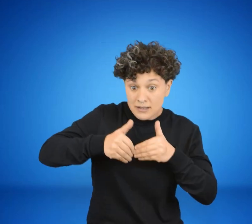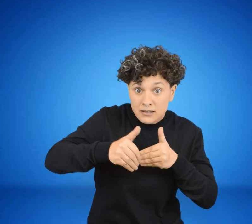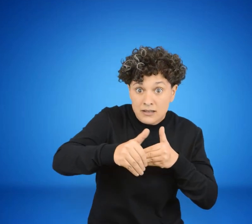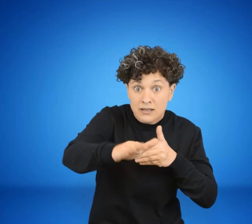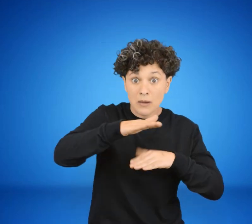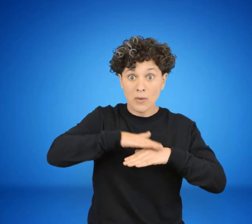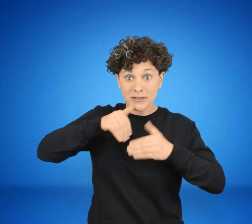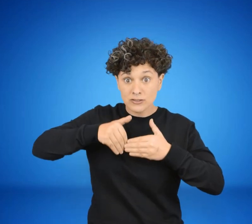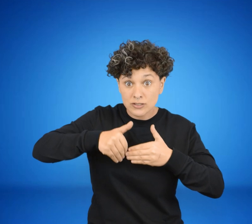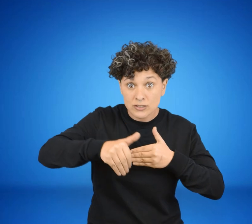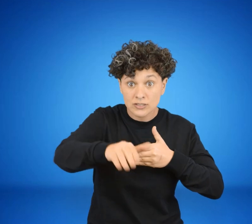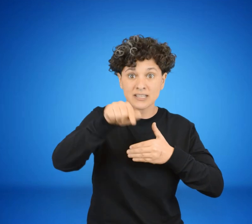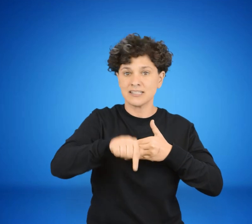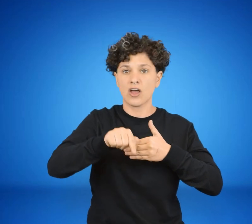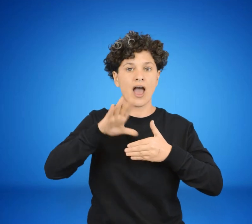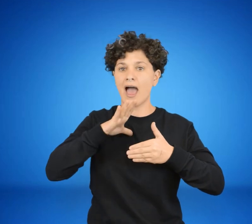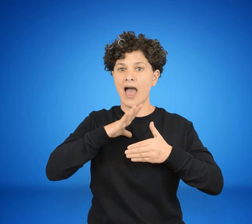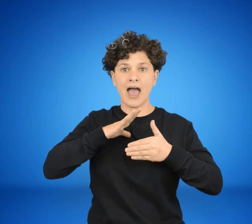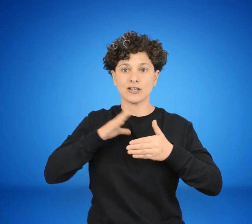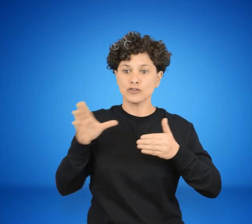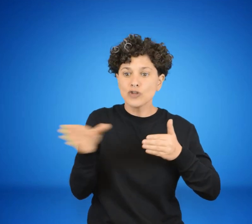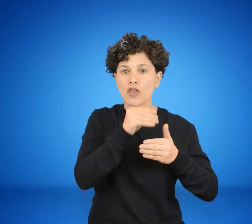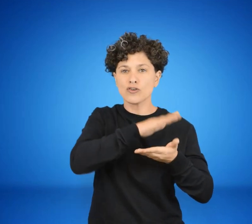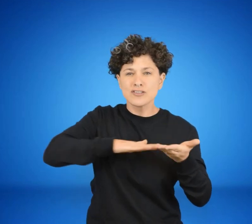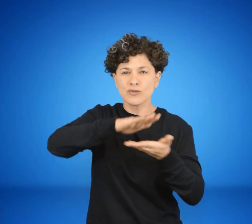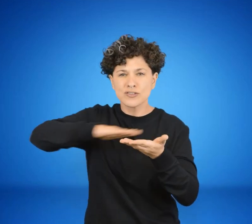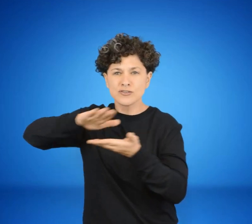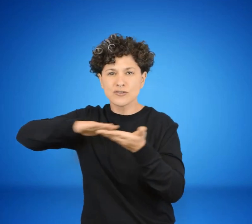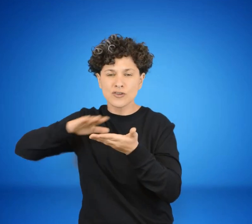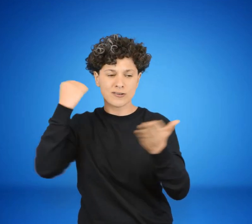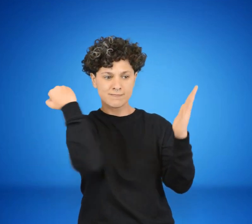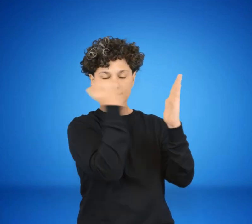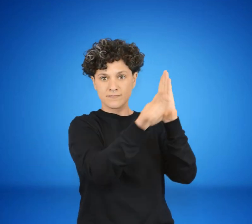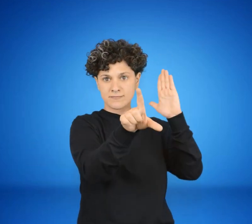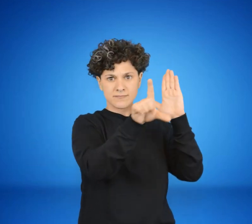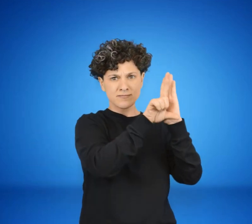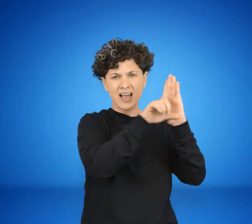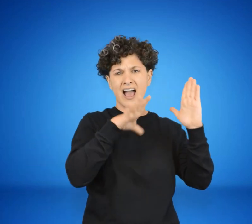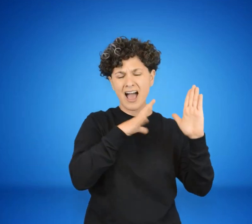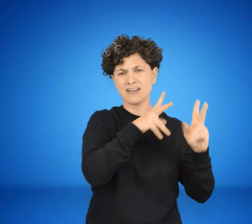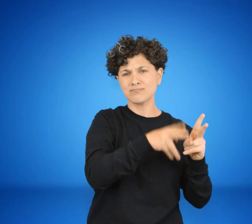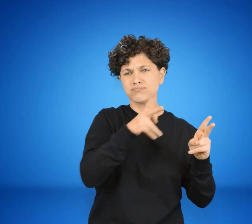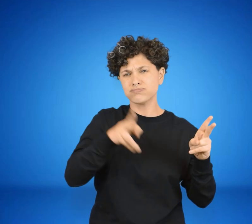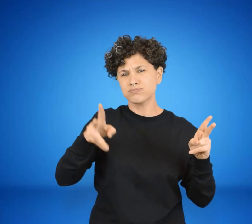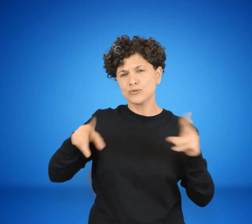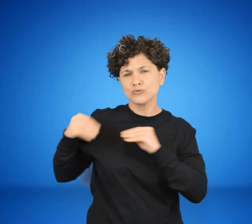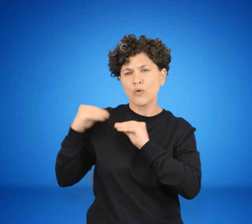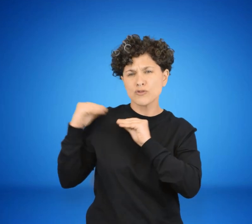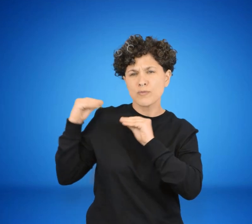individuales. A partir de ese momento, todo es ilegalidad. Una cronología de